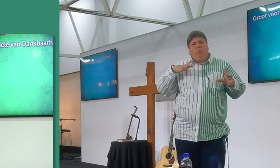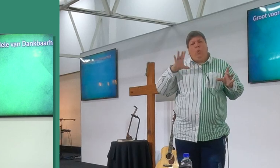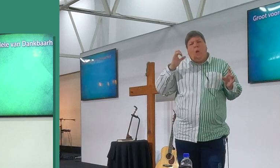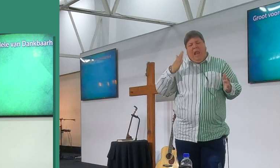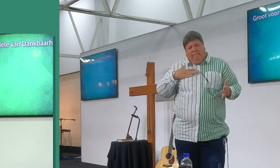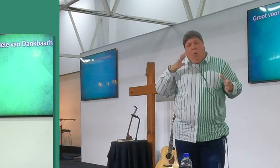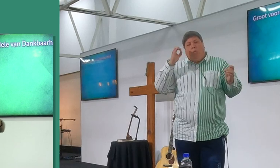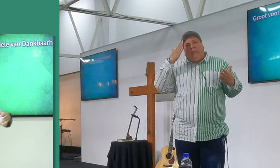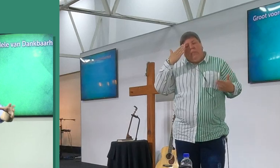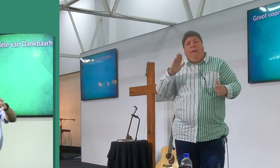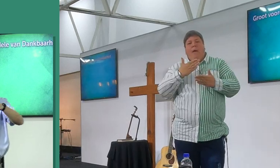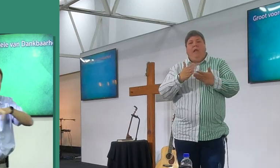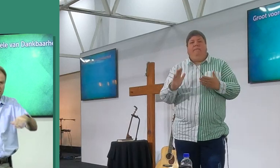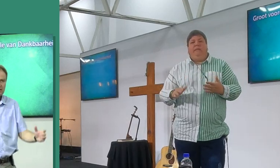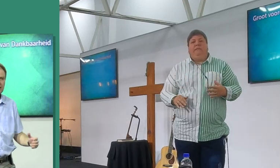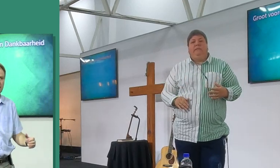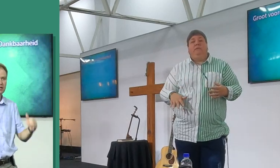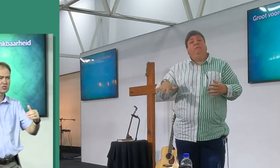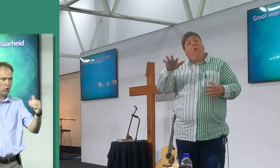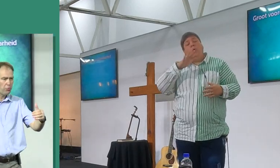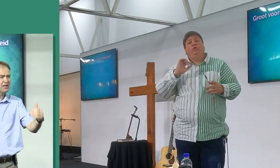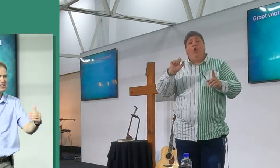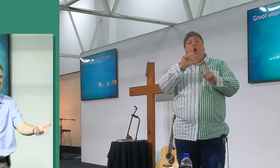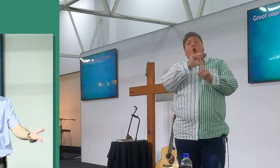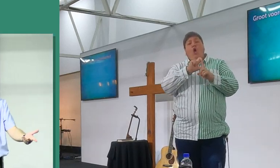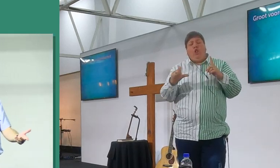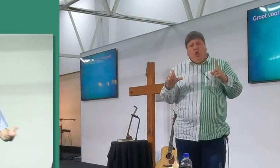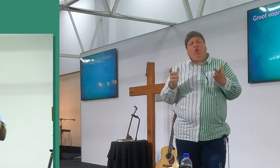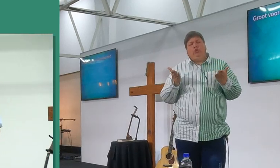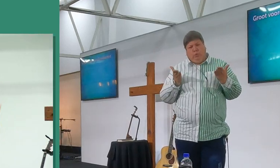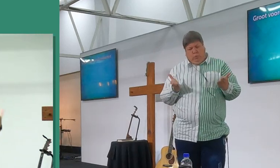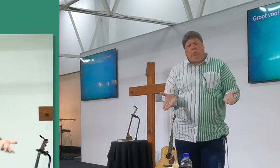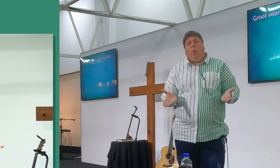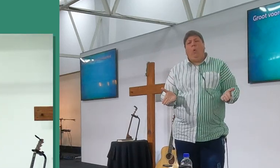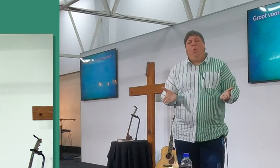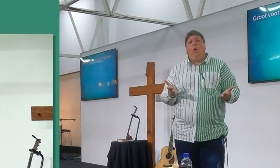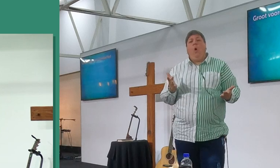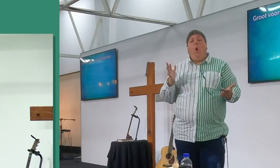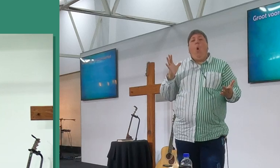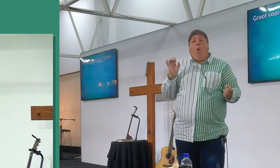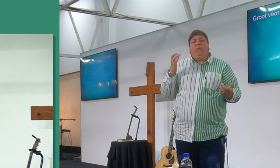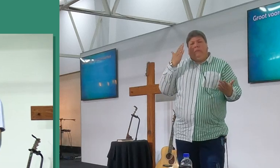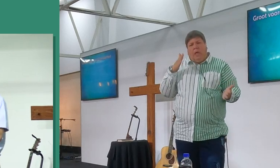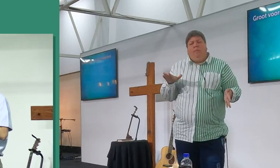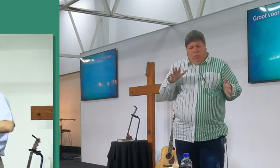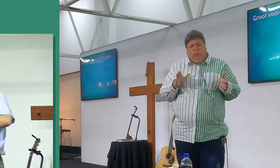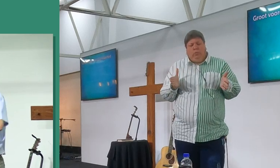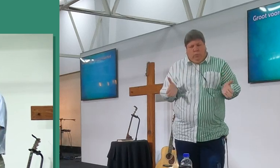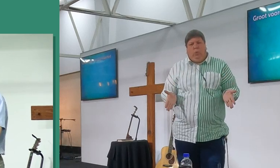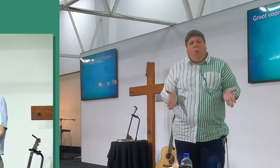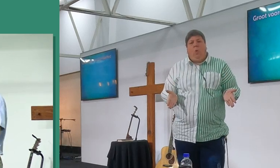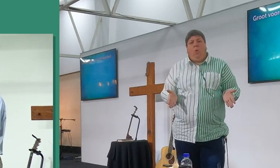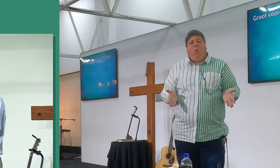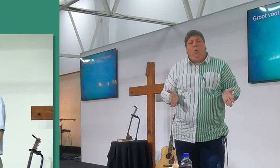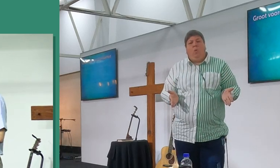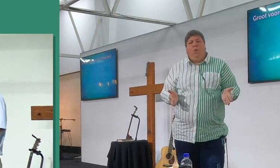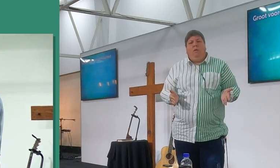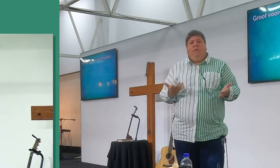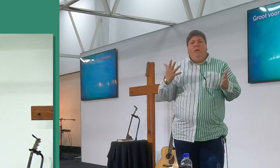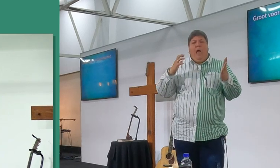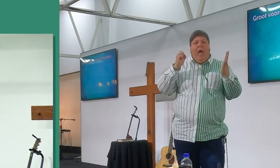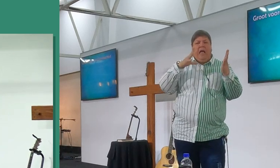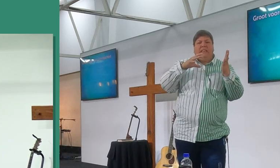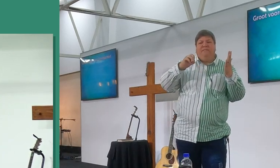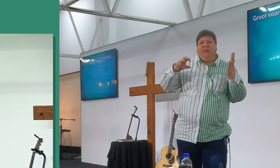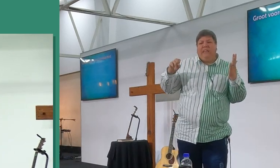wees, ek denk, ons westerse kultuur, is opgestel, om ondankbaar te wees, want, alles om ons, al die hervetenties is,